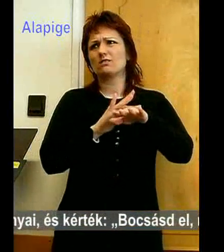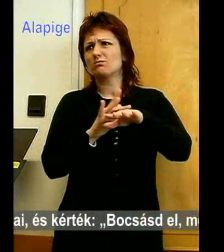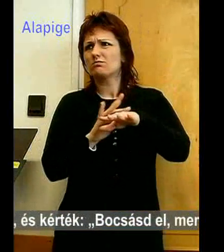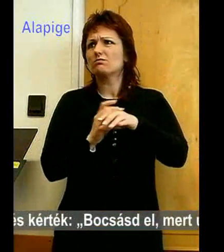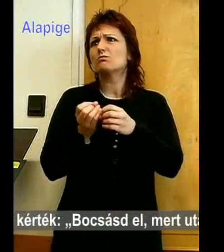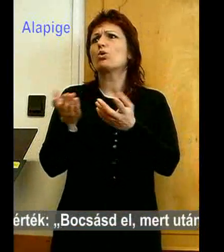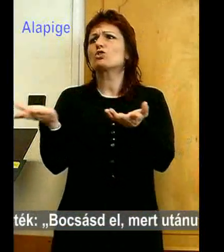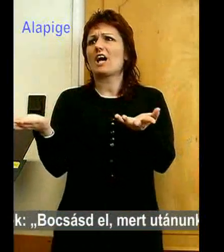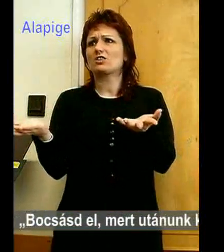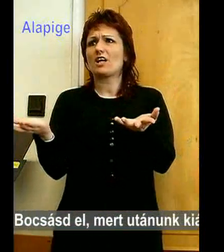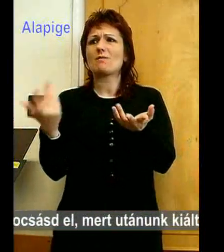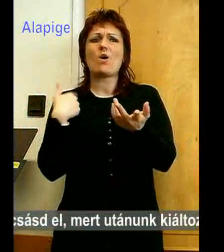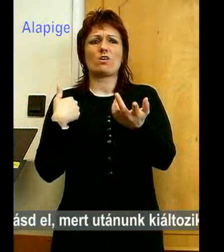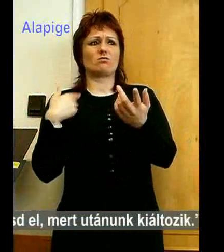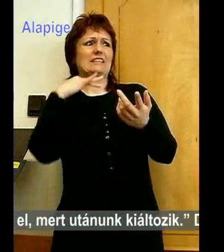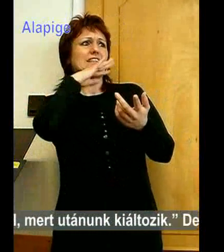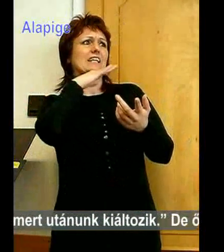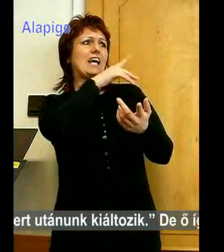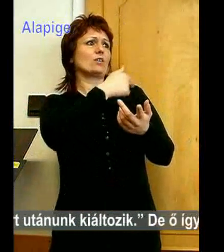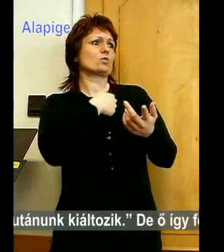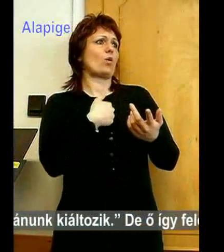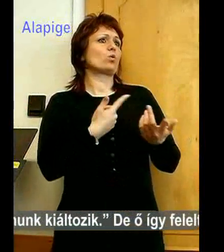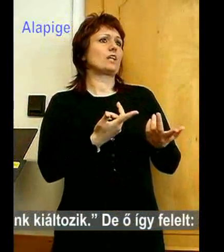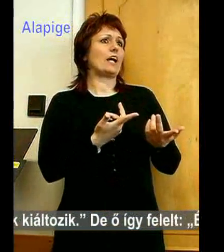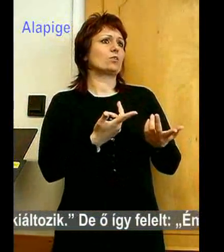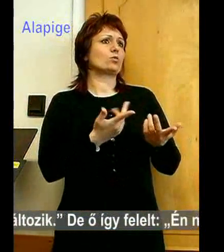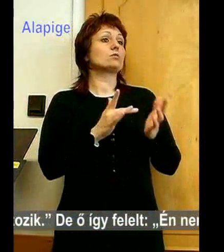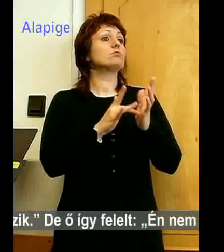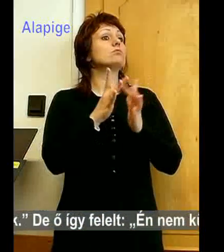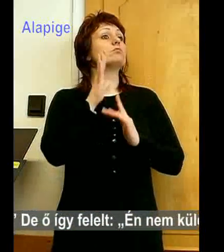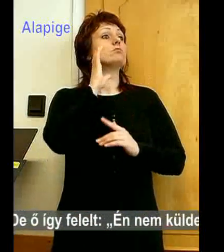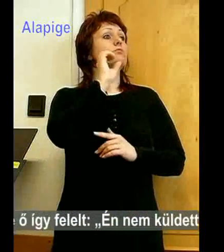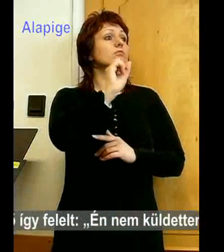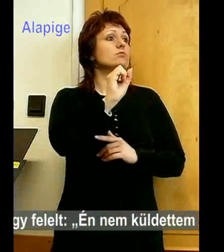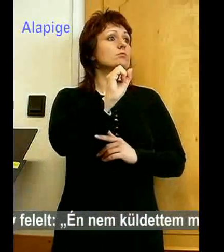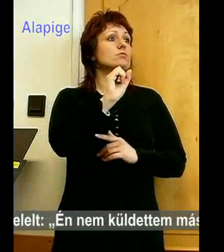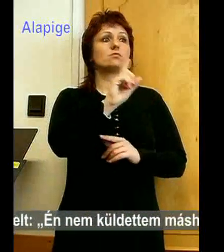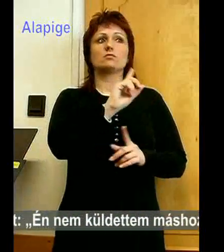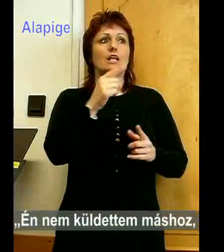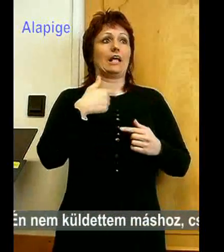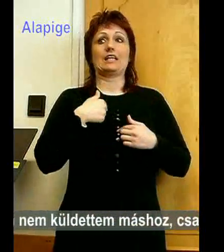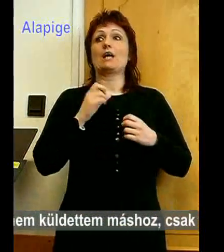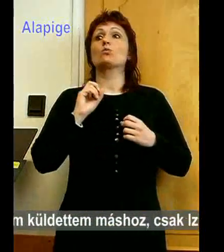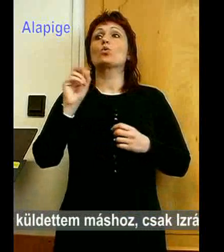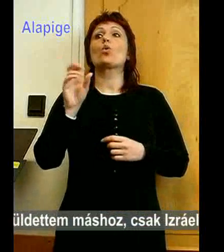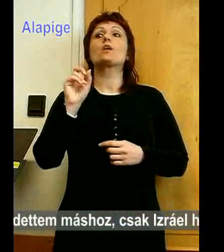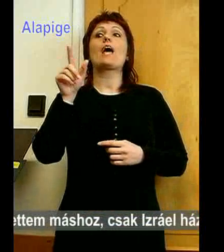mert utánunk kiáltozik. De ő így felelt. Én nem küldettem máshoz, csak